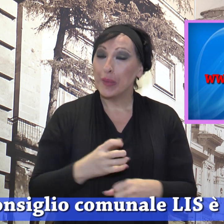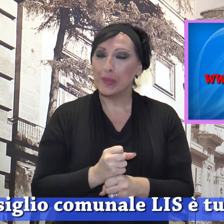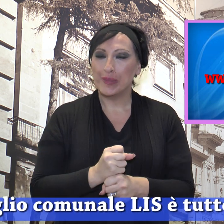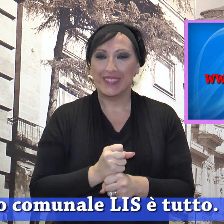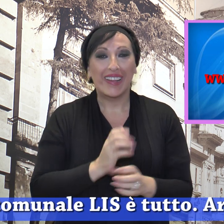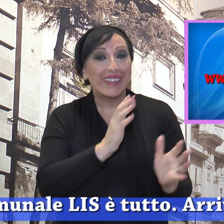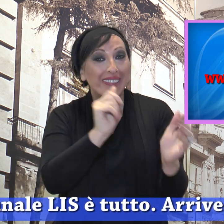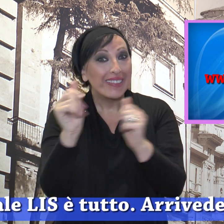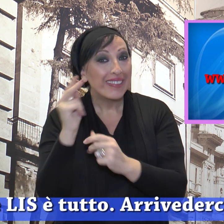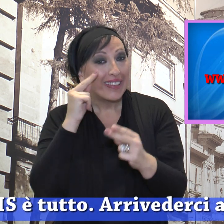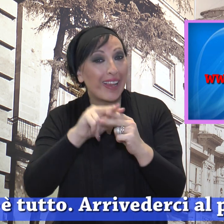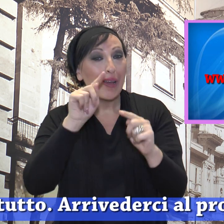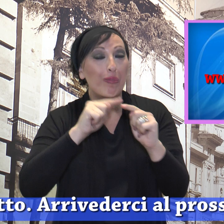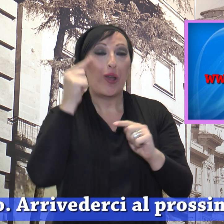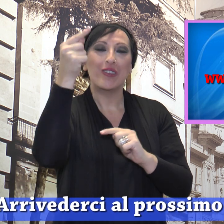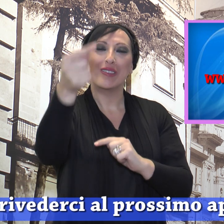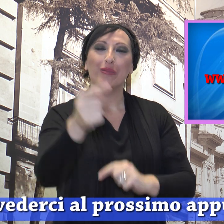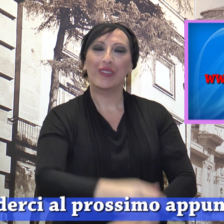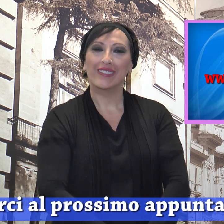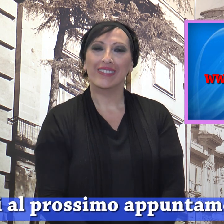Arrivederci al prossimo appuntamento.